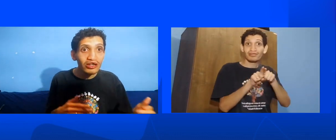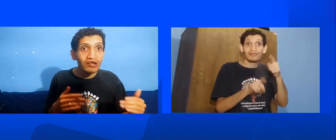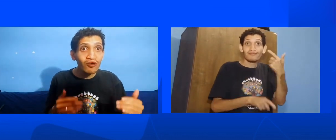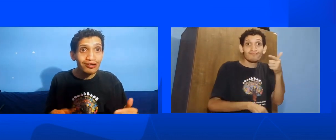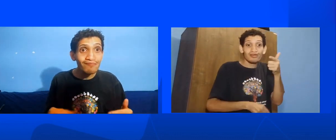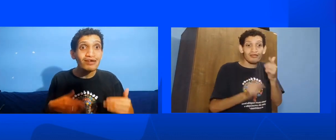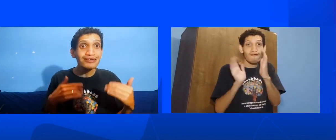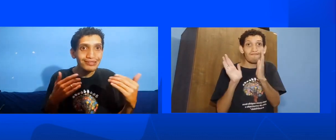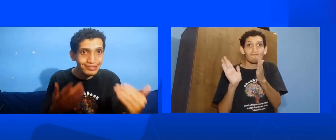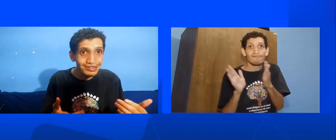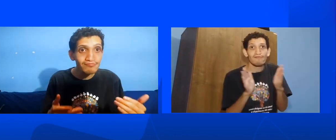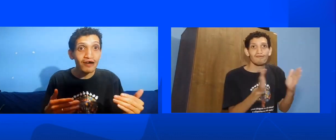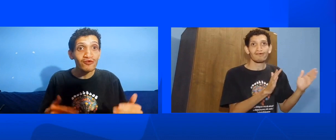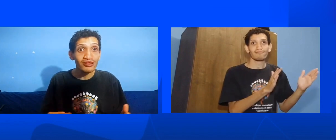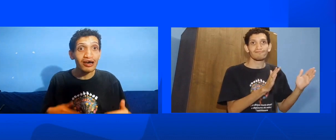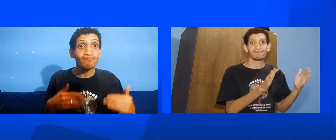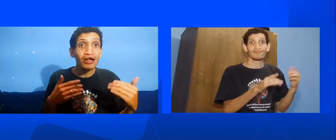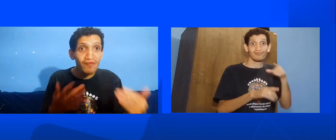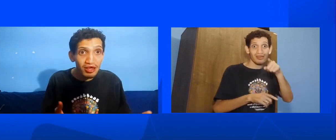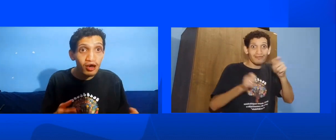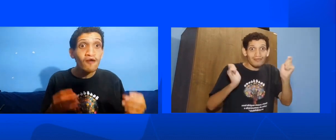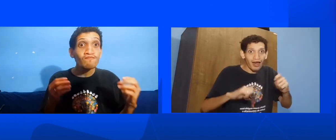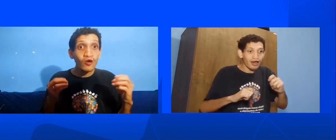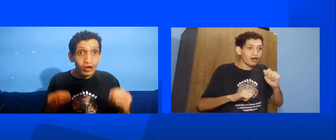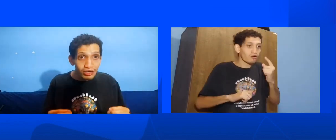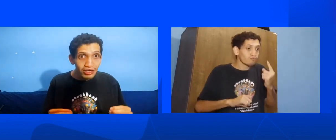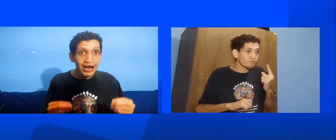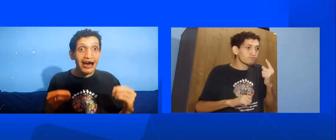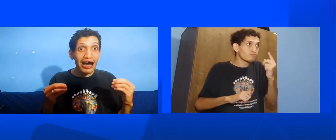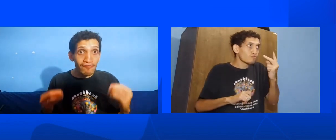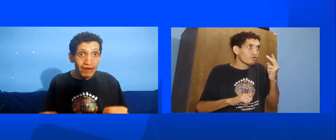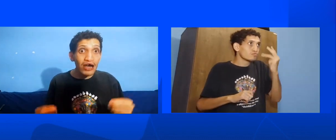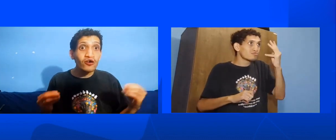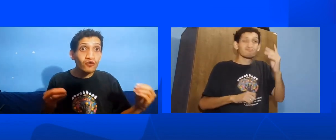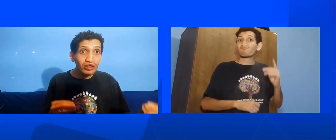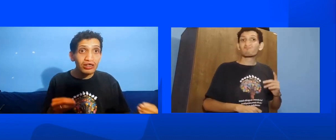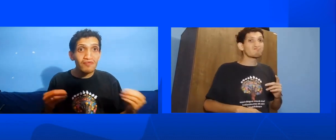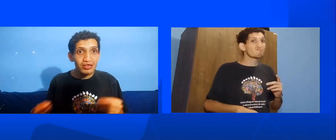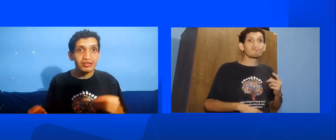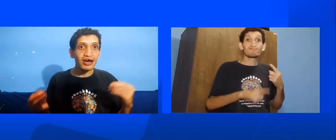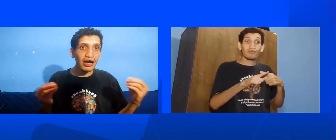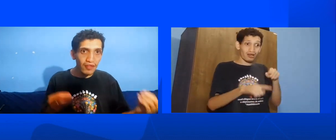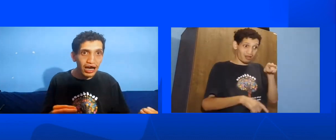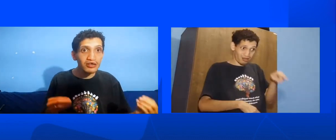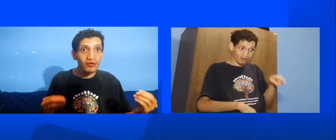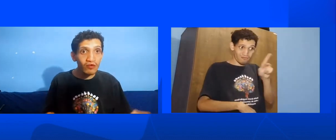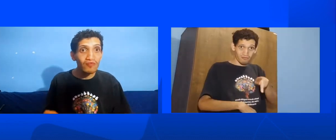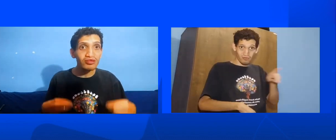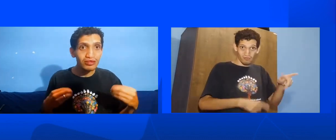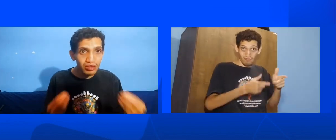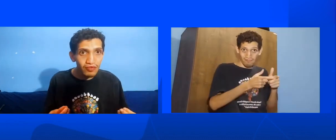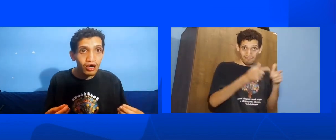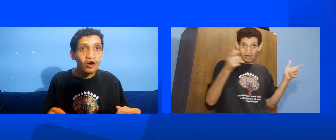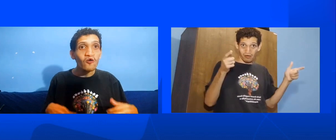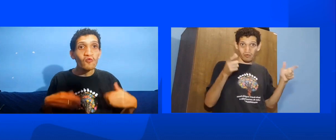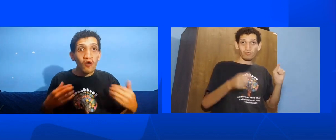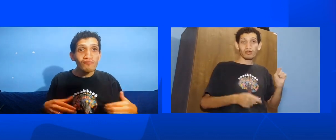Que você precisa pra você aprender Porque a maioria desses canais Quando ensina O